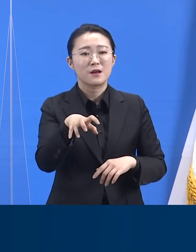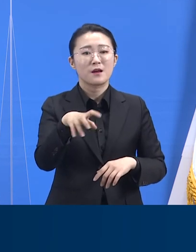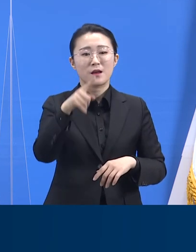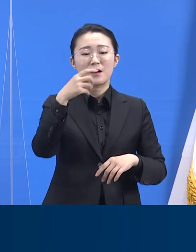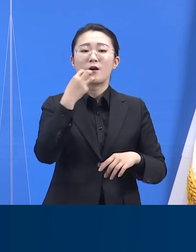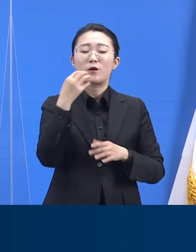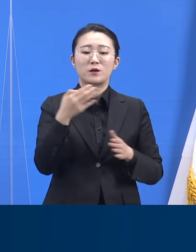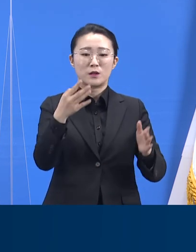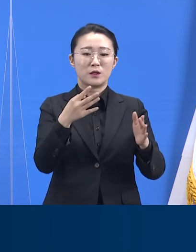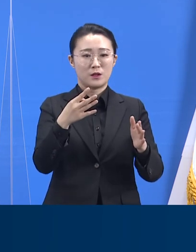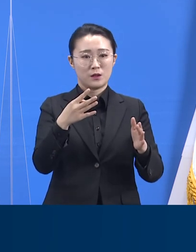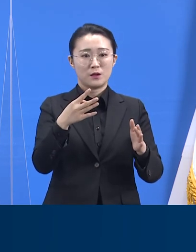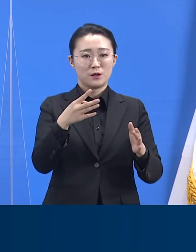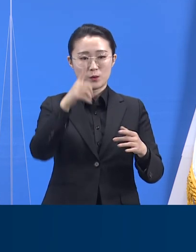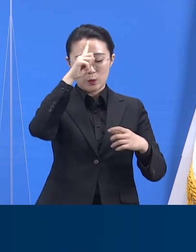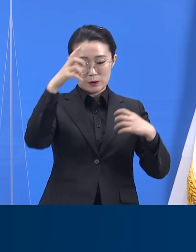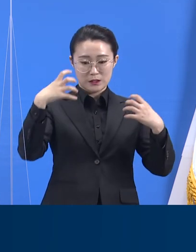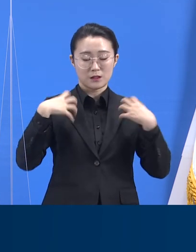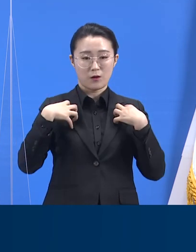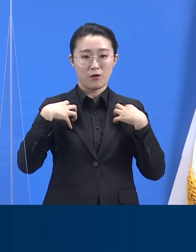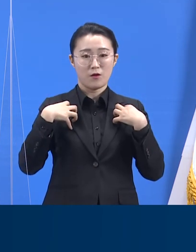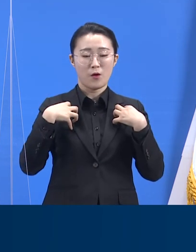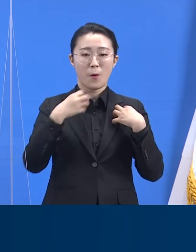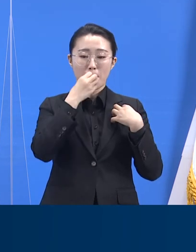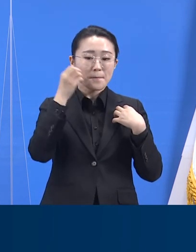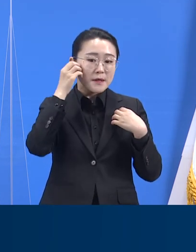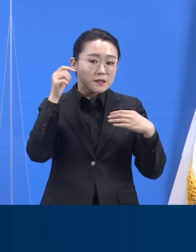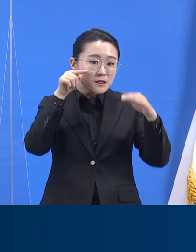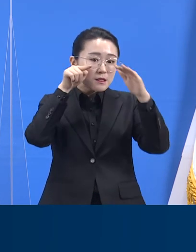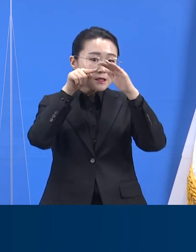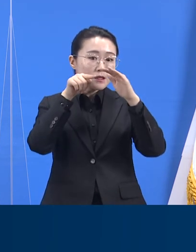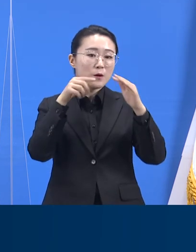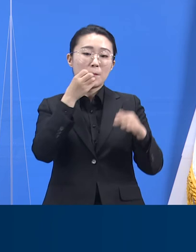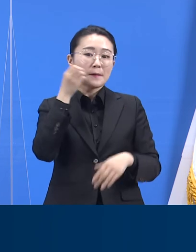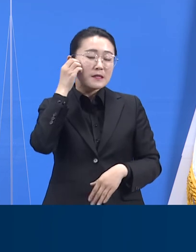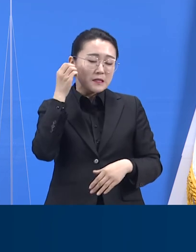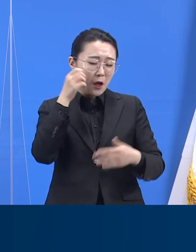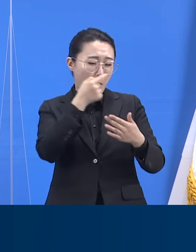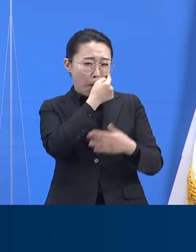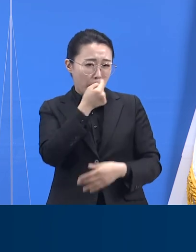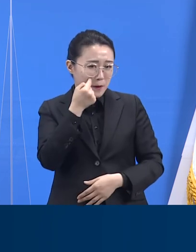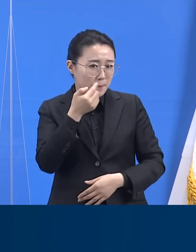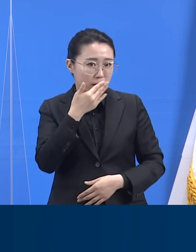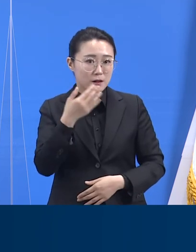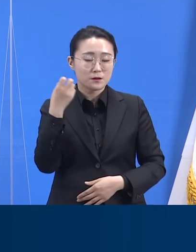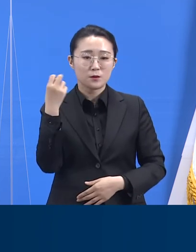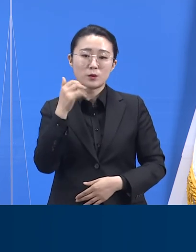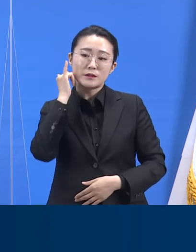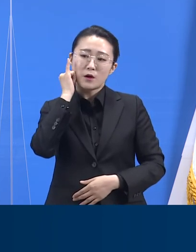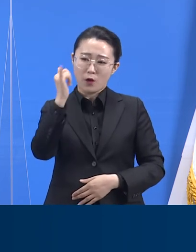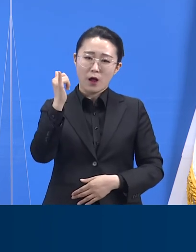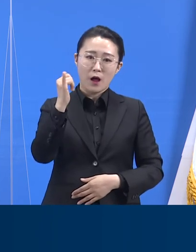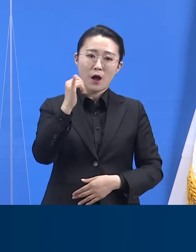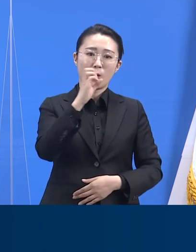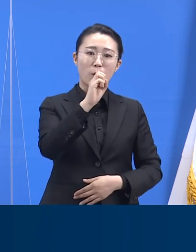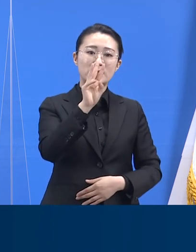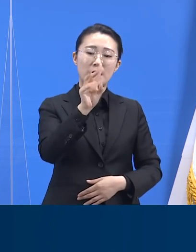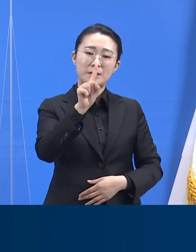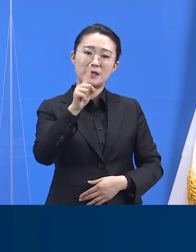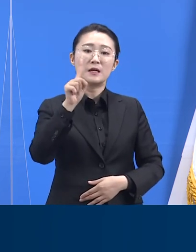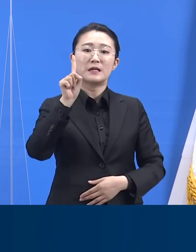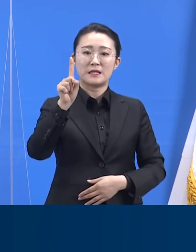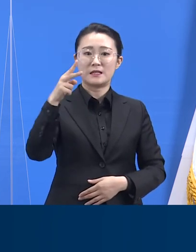간편하게 031120으로 문의하시면 가까운 검사소를 안내받을 수 있습니다. 도에 거주하는 외국인